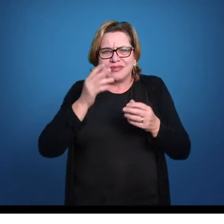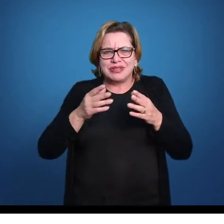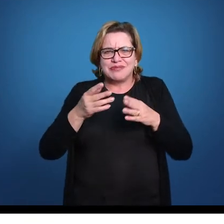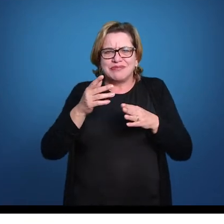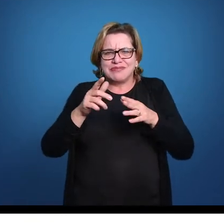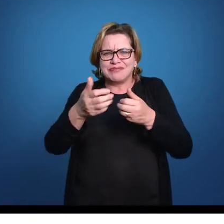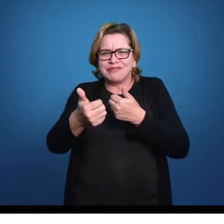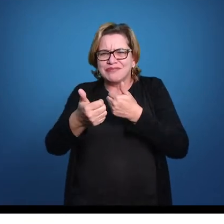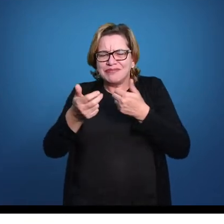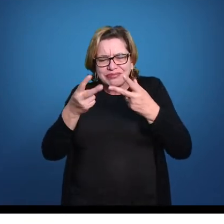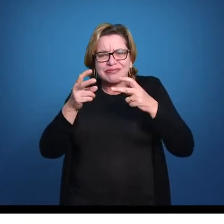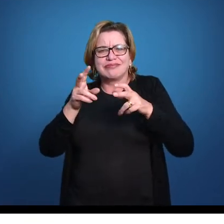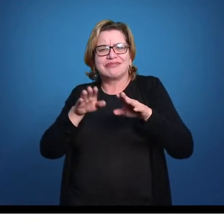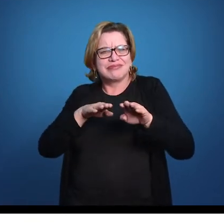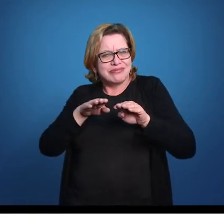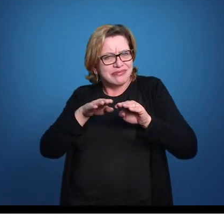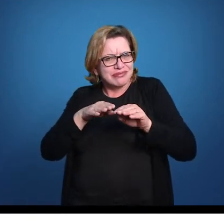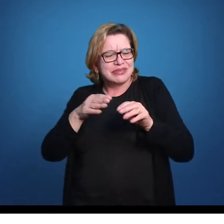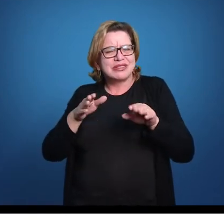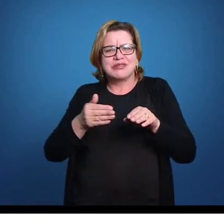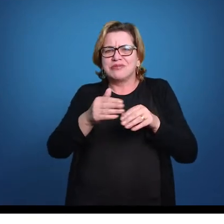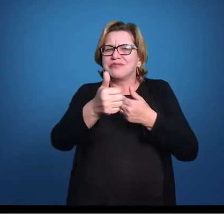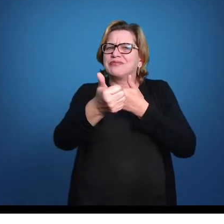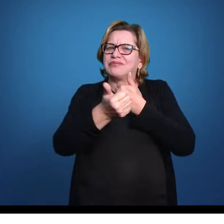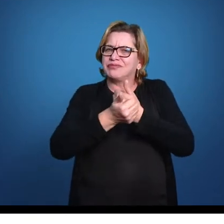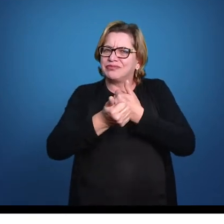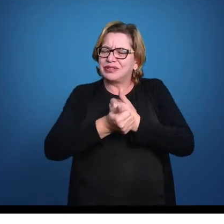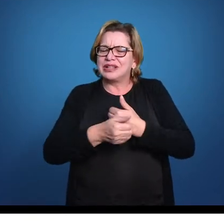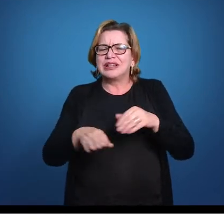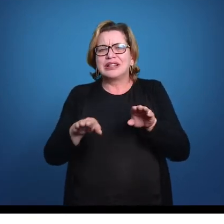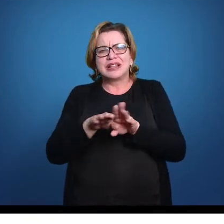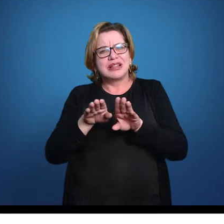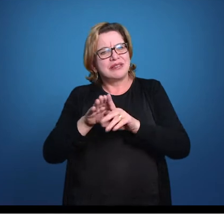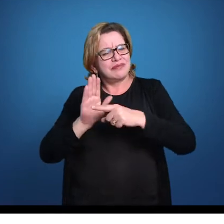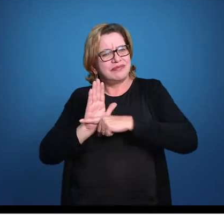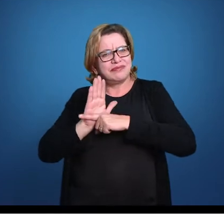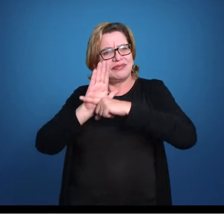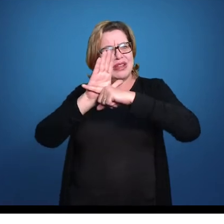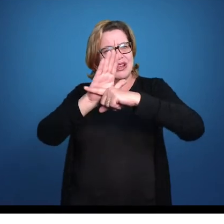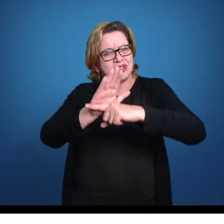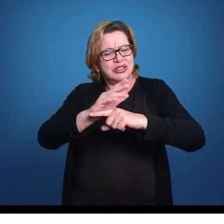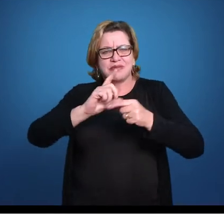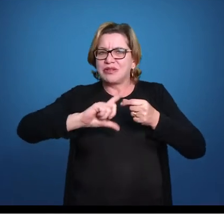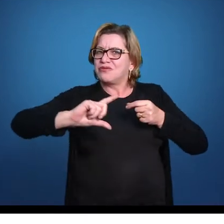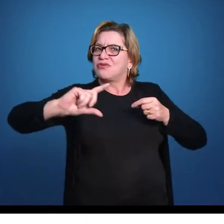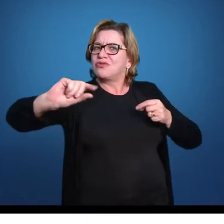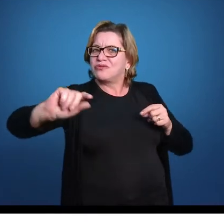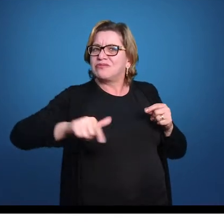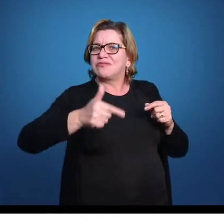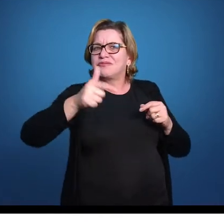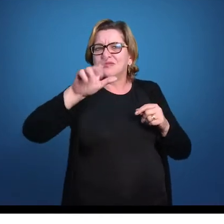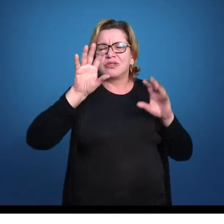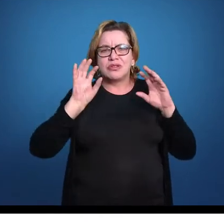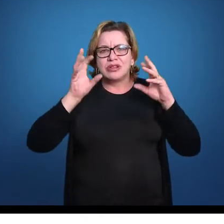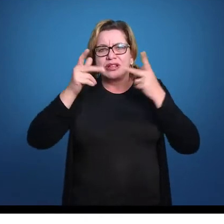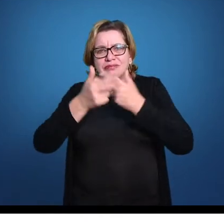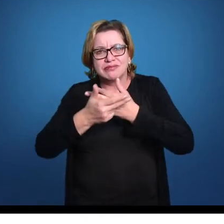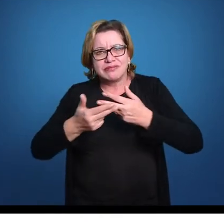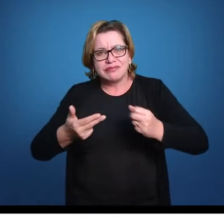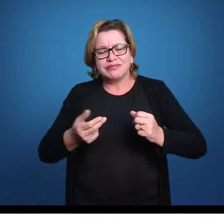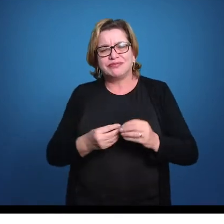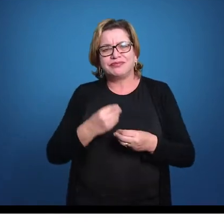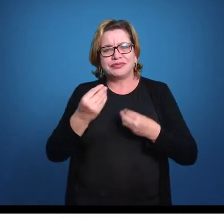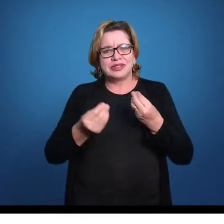movimento dos seus vizinhos, né? Então tudo isso ajuda também na fuga de predadores, na caçada dos